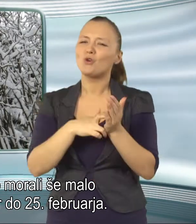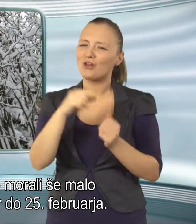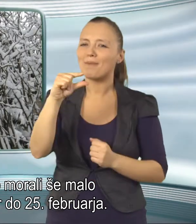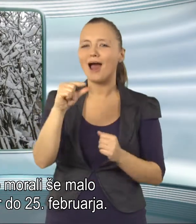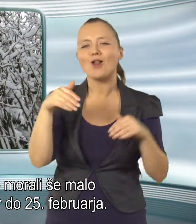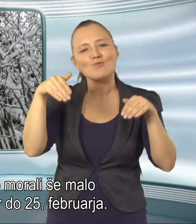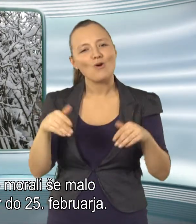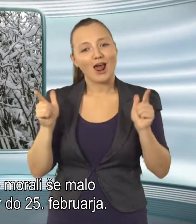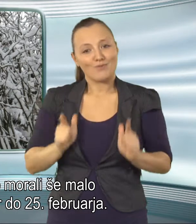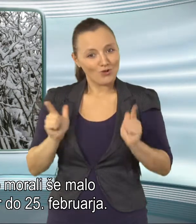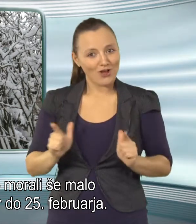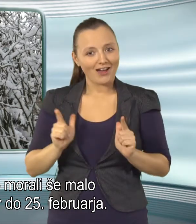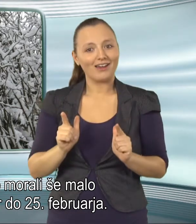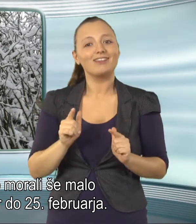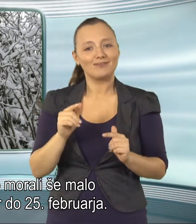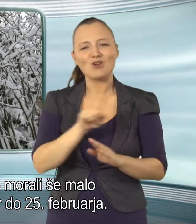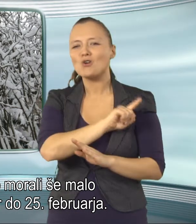sicer do 25. februarja.